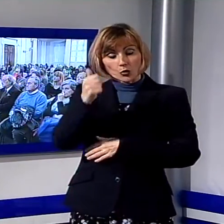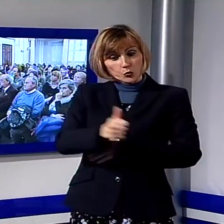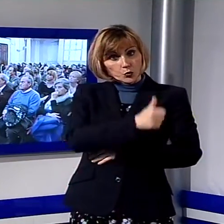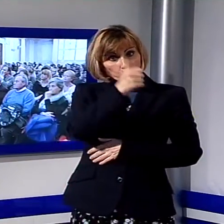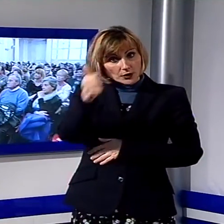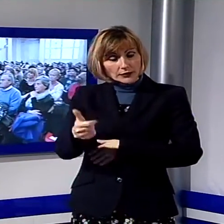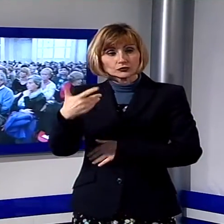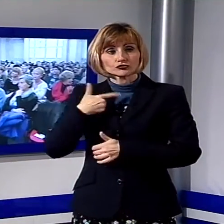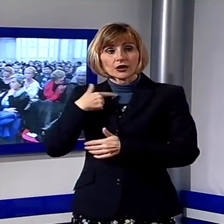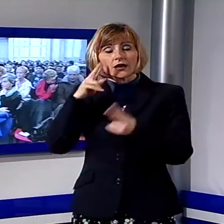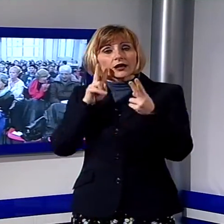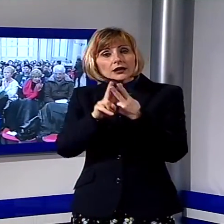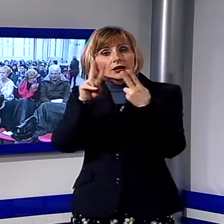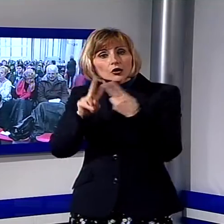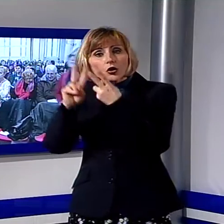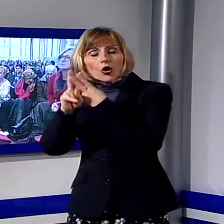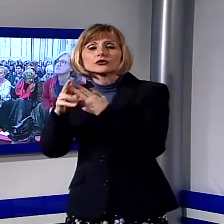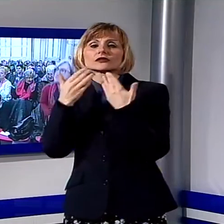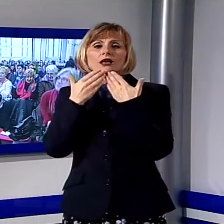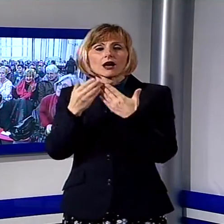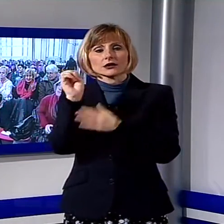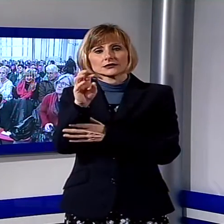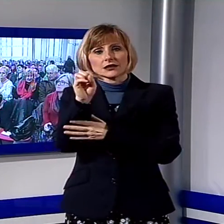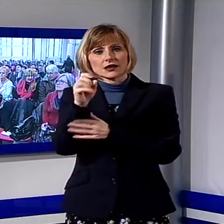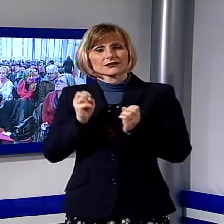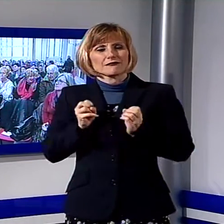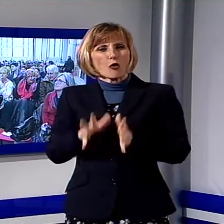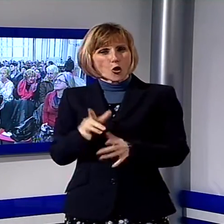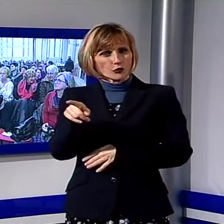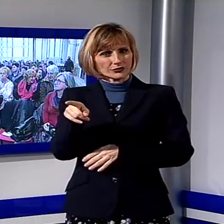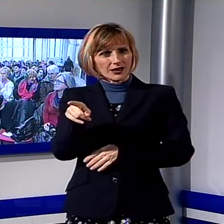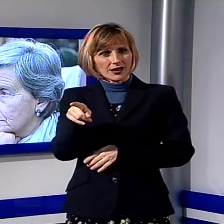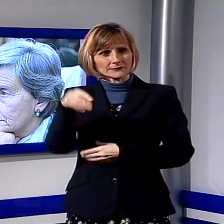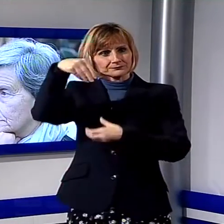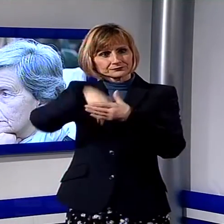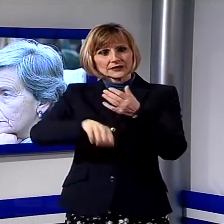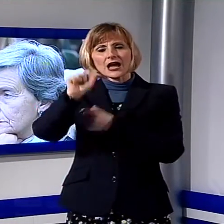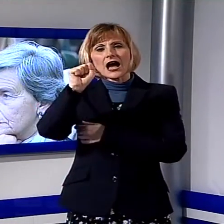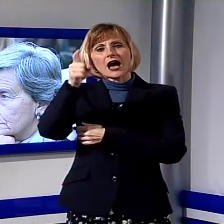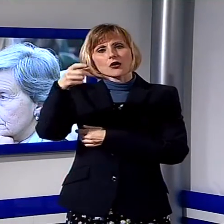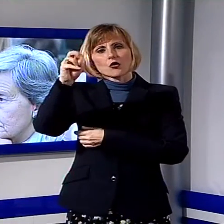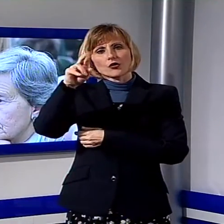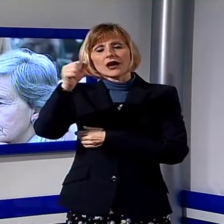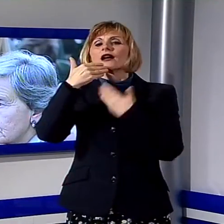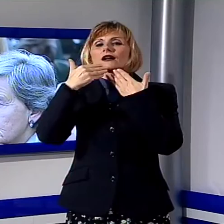incontri tenuti da insegnanti come attività volontaria che si svolgono a Lagorà grazie al Comune di Lucca.